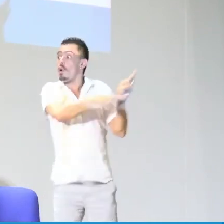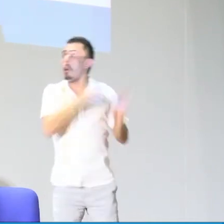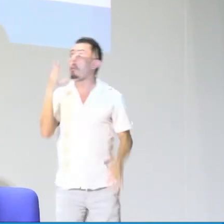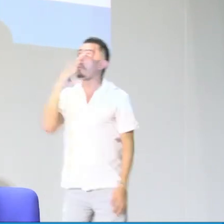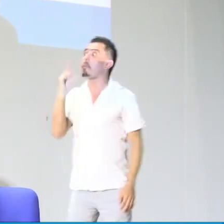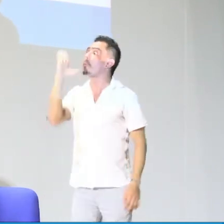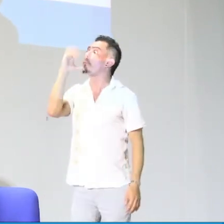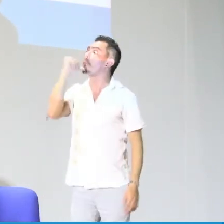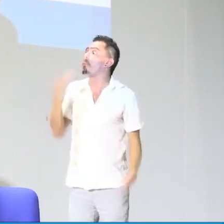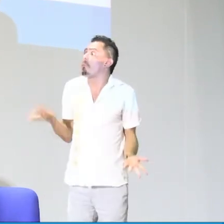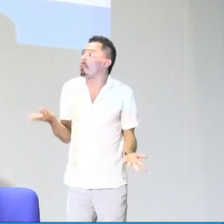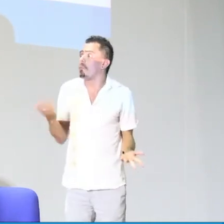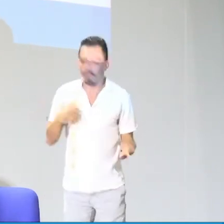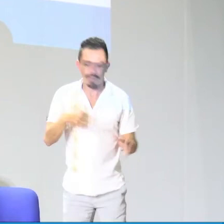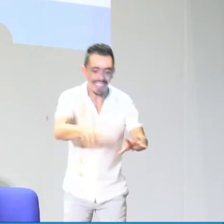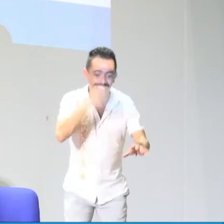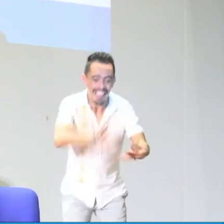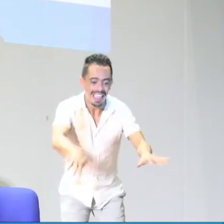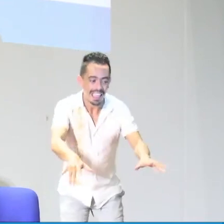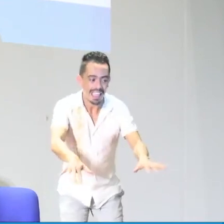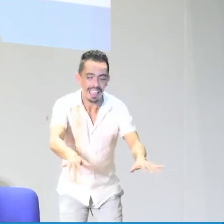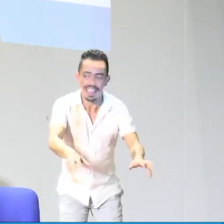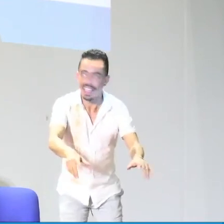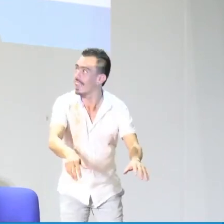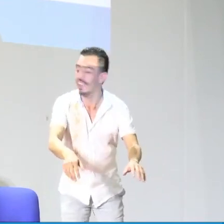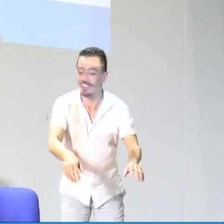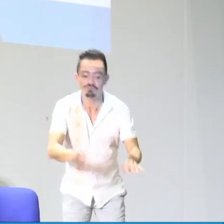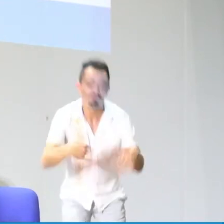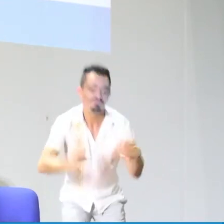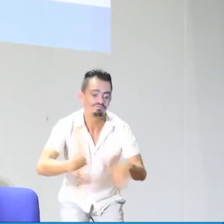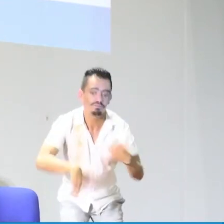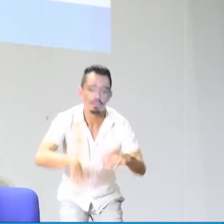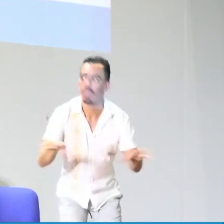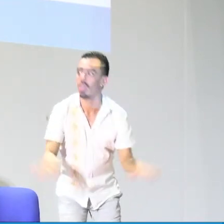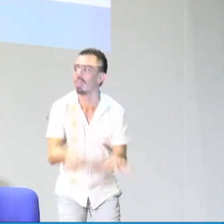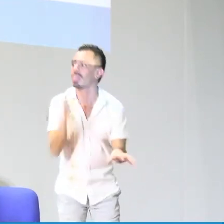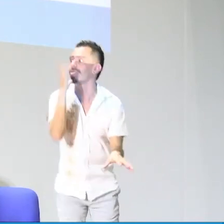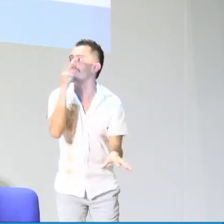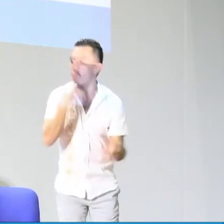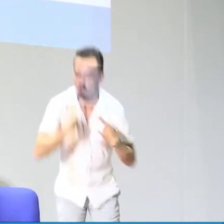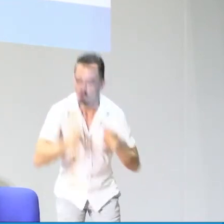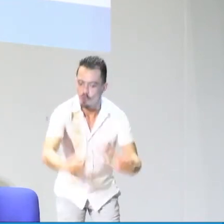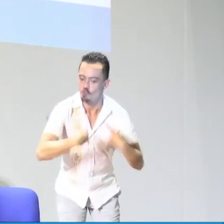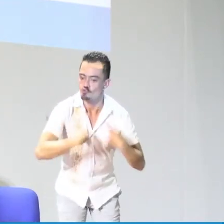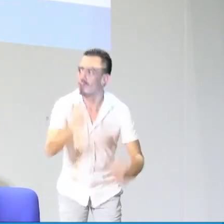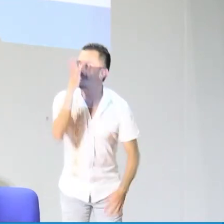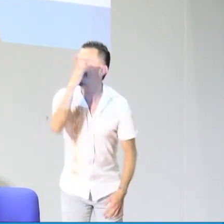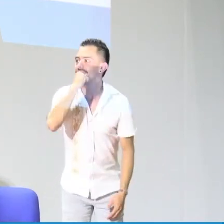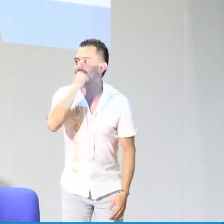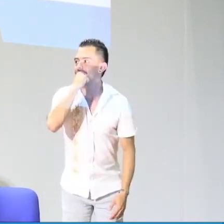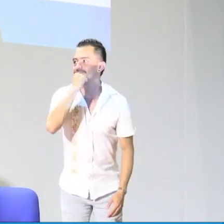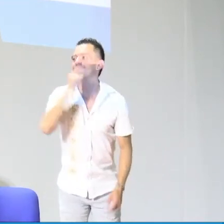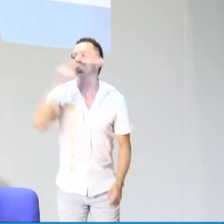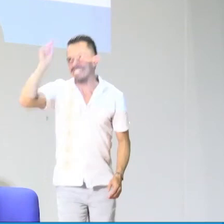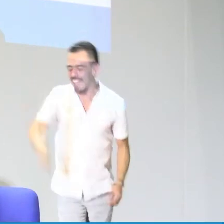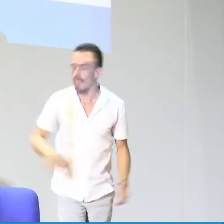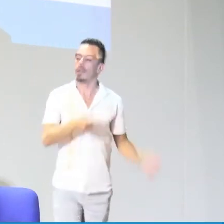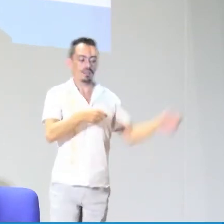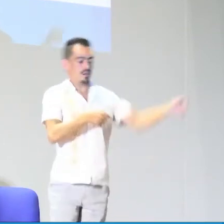Y que no se escoja a cualquier persona sorda simplemente porque es sorda y que no tenga experiencia alguna. Porque lo que hace es terminar